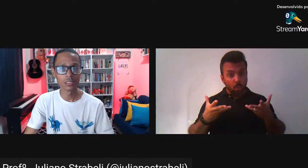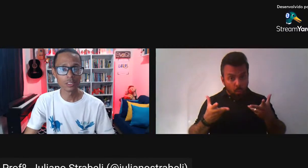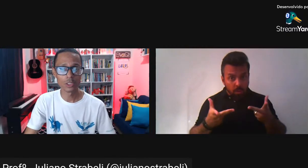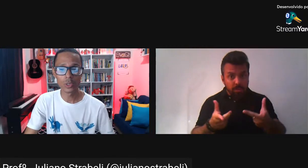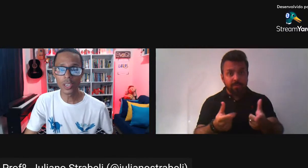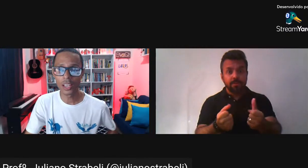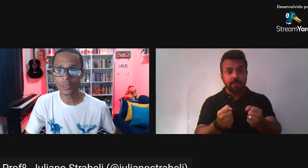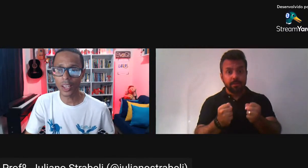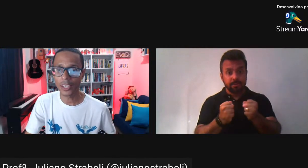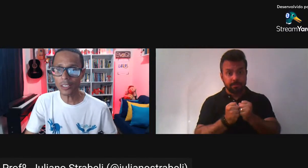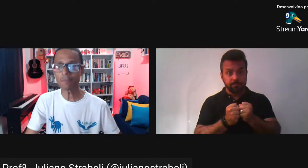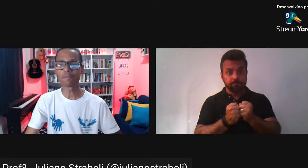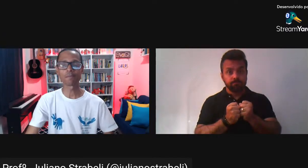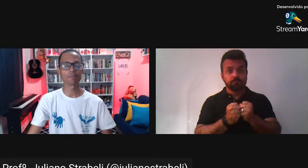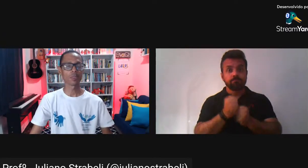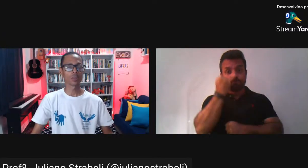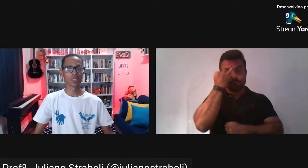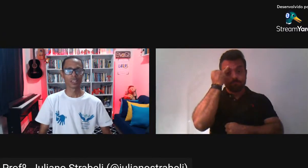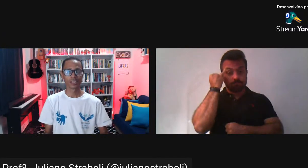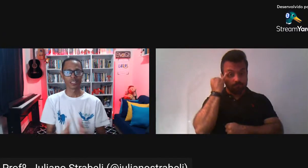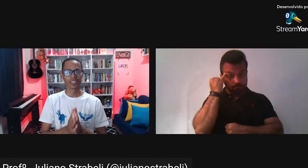Juliano Está aí